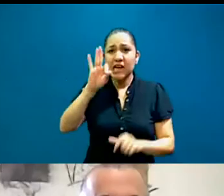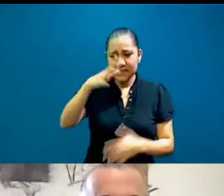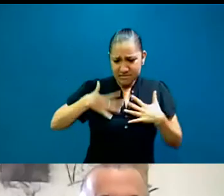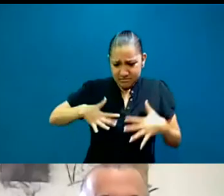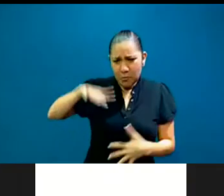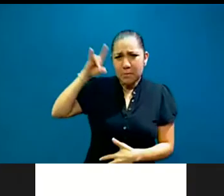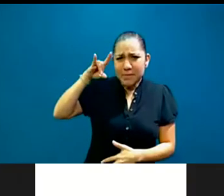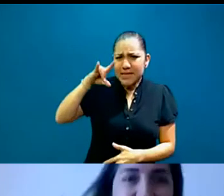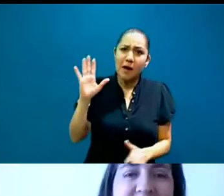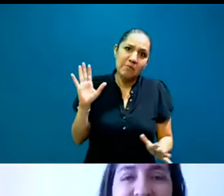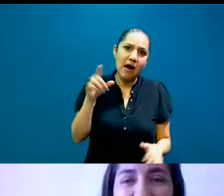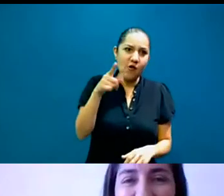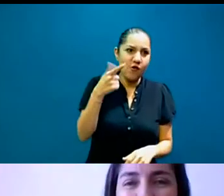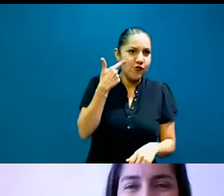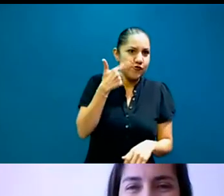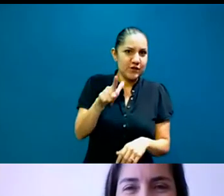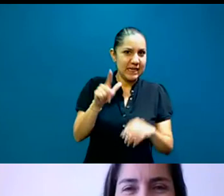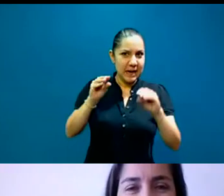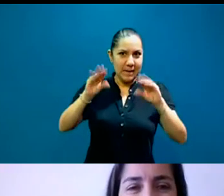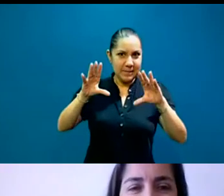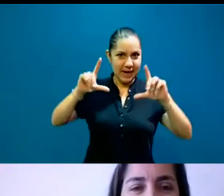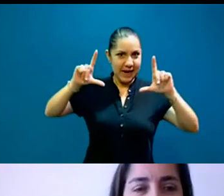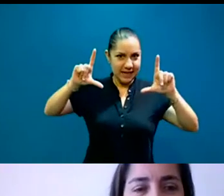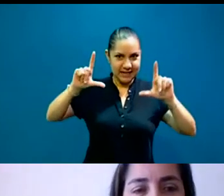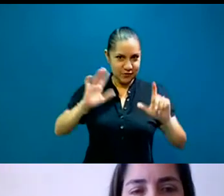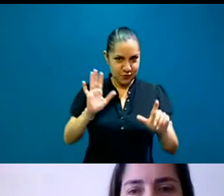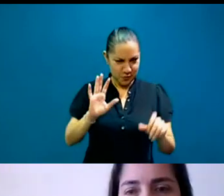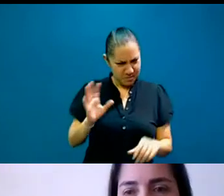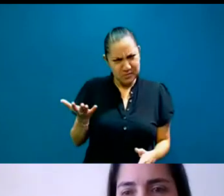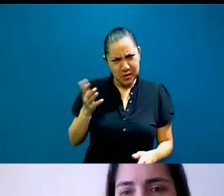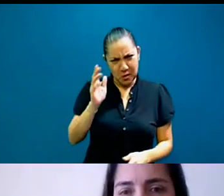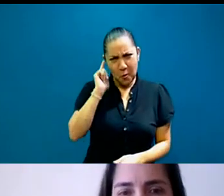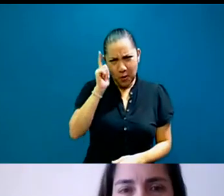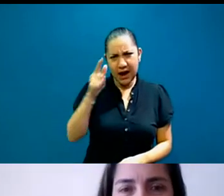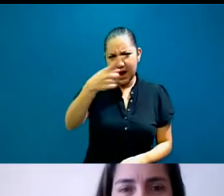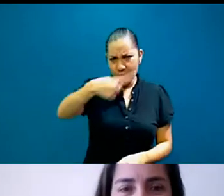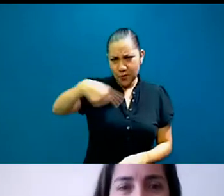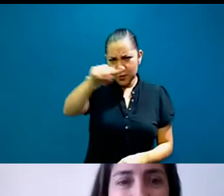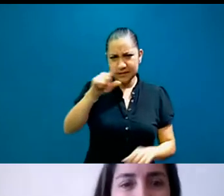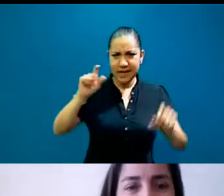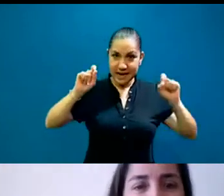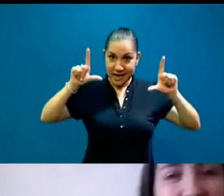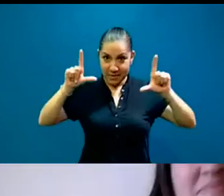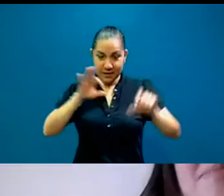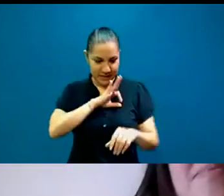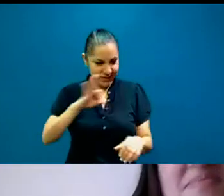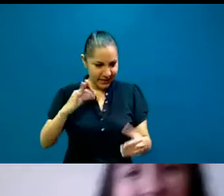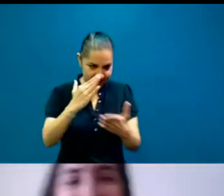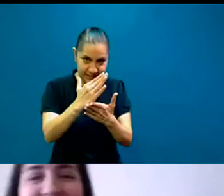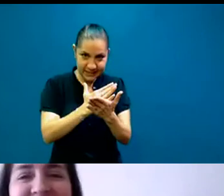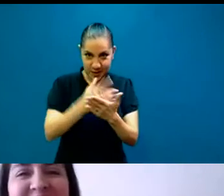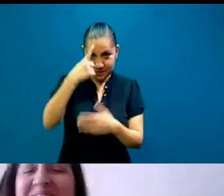a querer, no sé. Pero sería maravilloso si pudieran prender cámaras y mostrar que venían preparados. te venían su café.